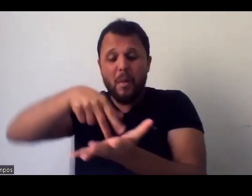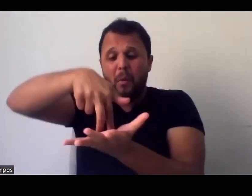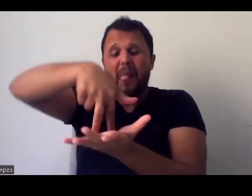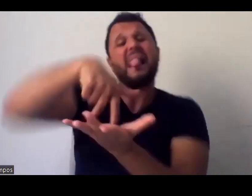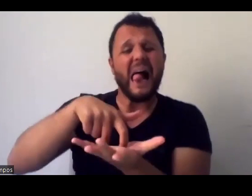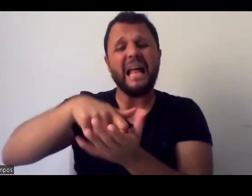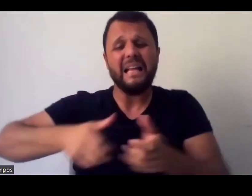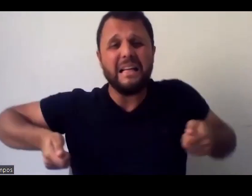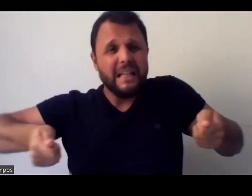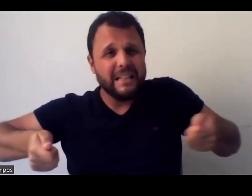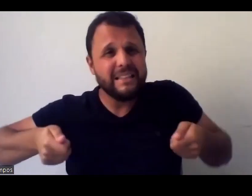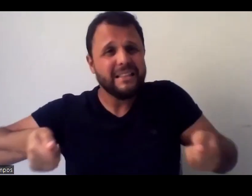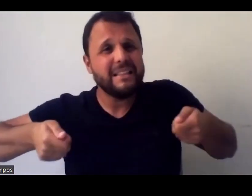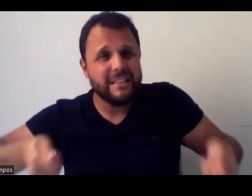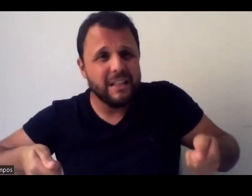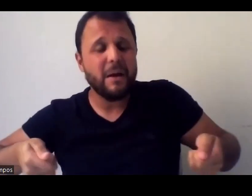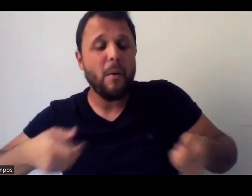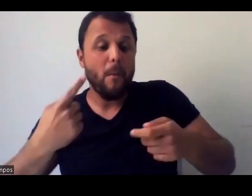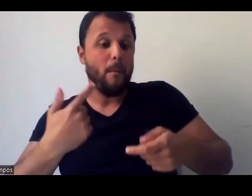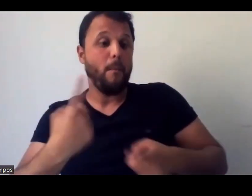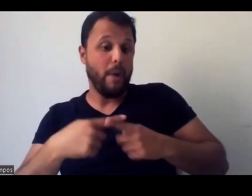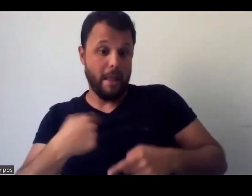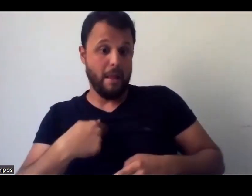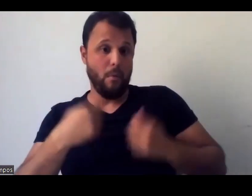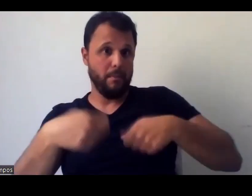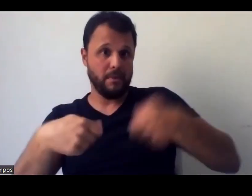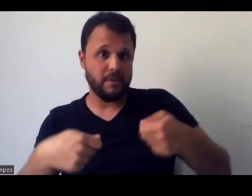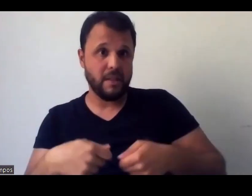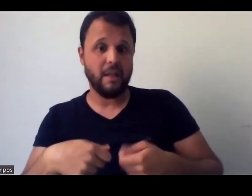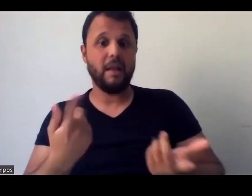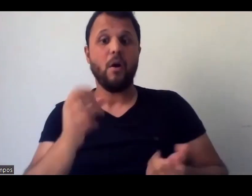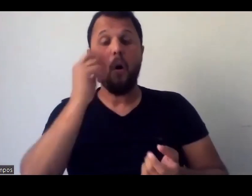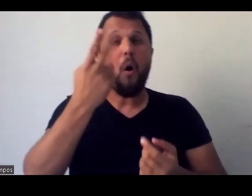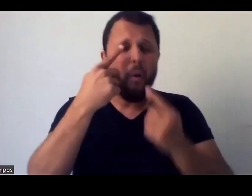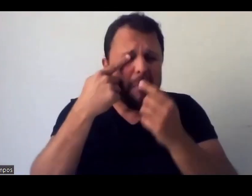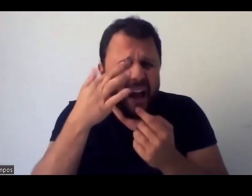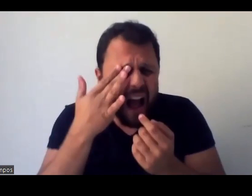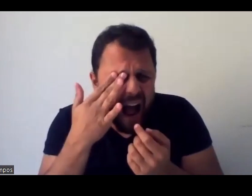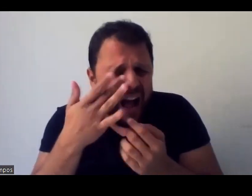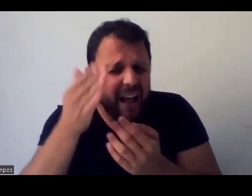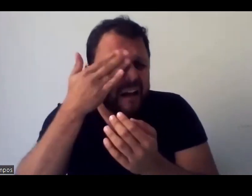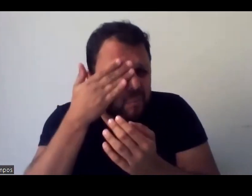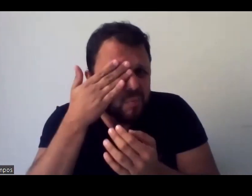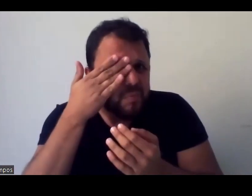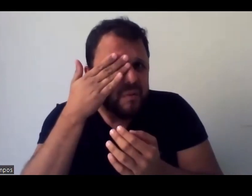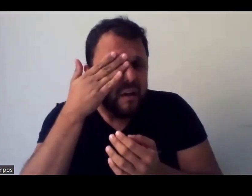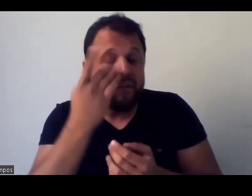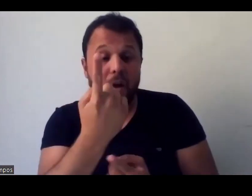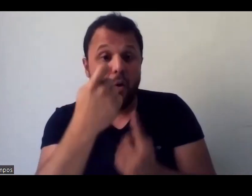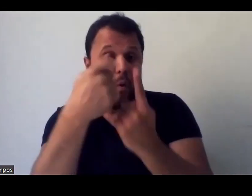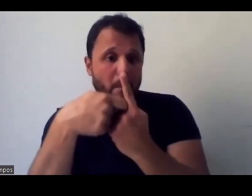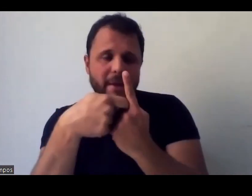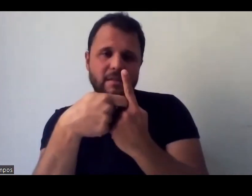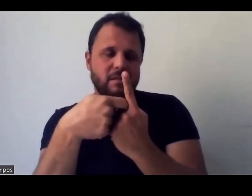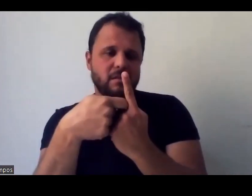museu. Ai, eu me dei conta dos direitos da pessoa com deficiência visual quando descolou minha retina e fiquei um mês sem enxergar. Ai, não precisa. Sai da